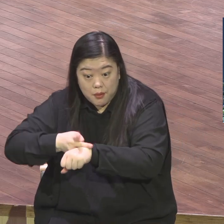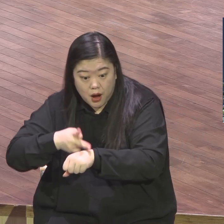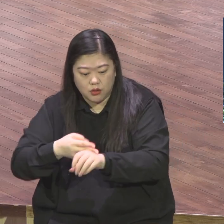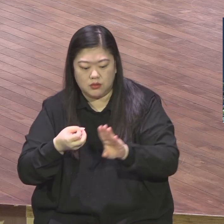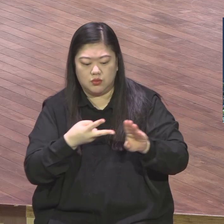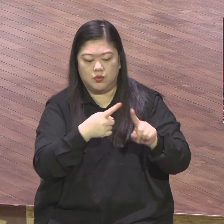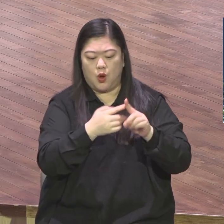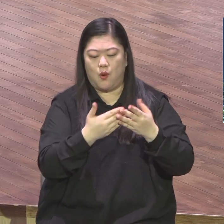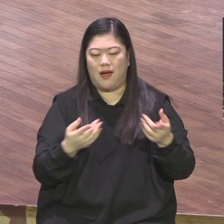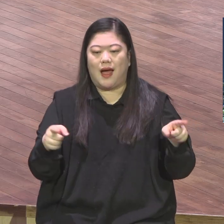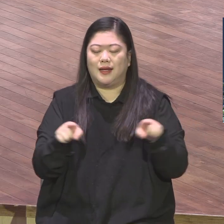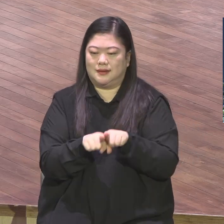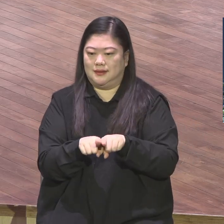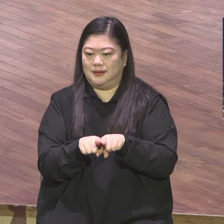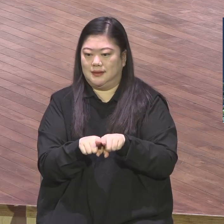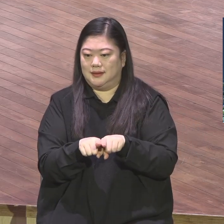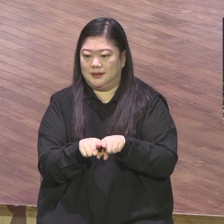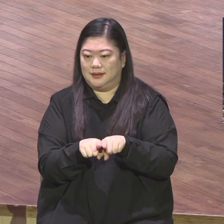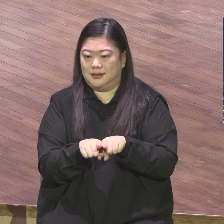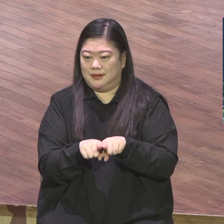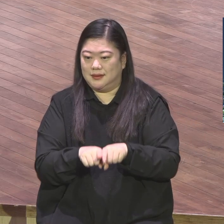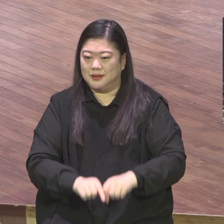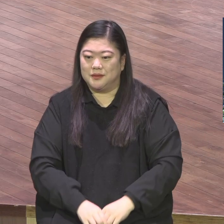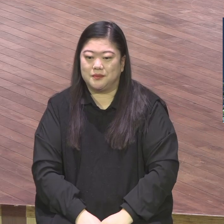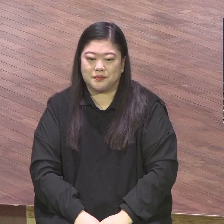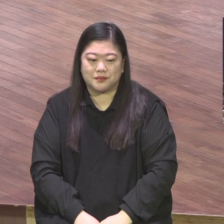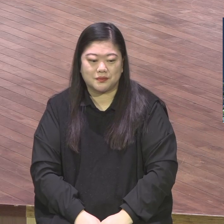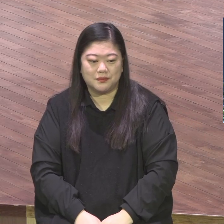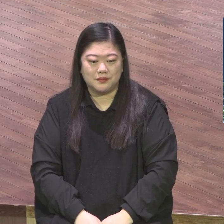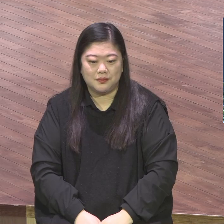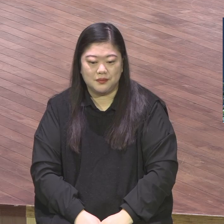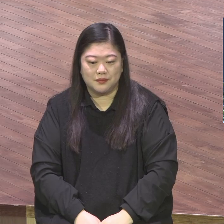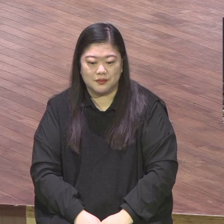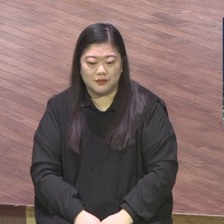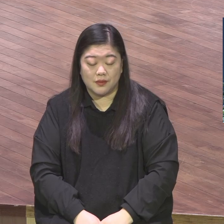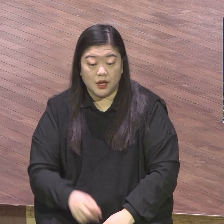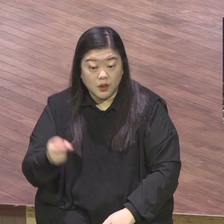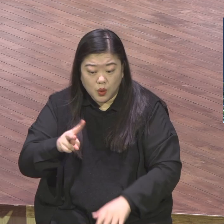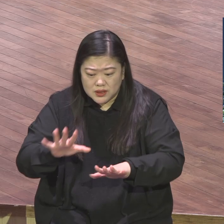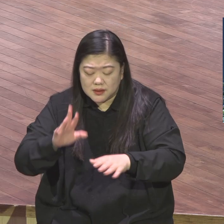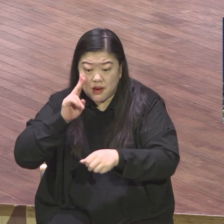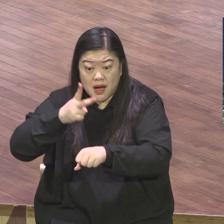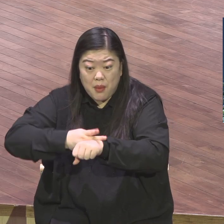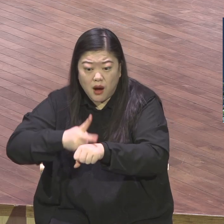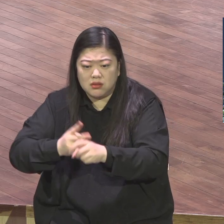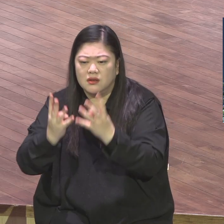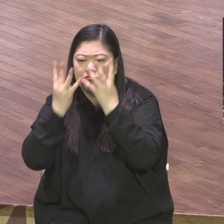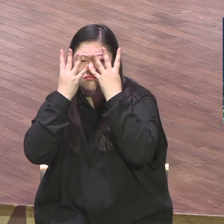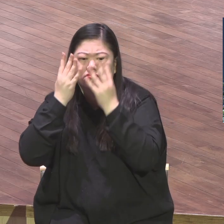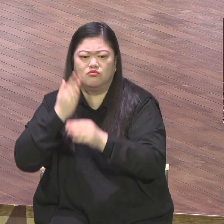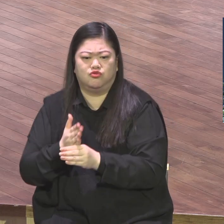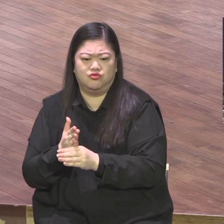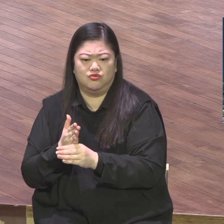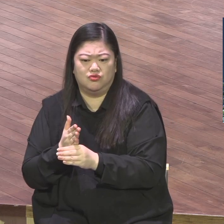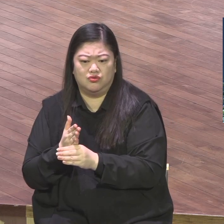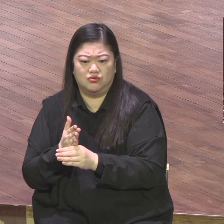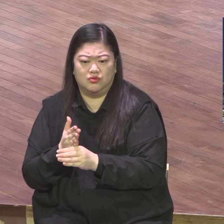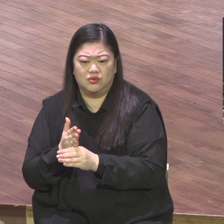그리고 바울은 자신이 매여 있습니다. 지금 매임에 감옥에 있잖아요. 매임에도 불구하고